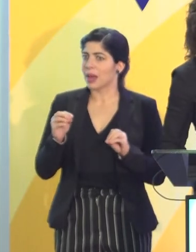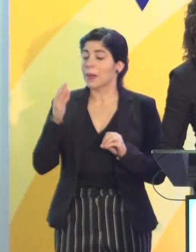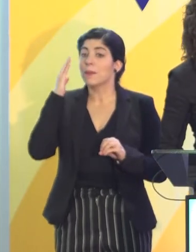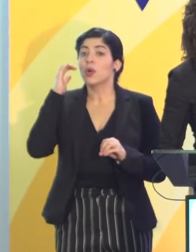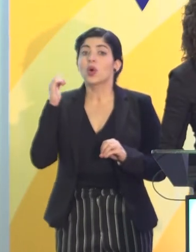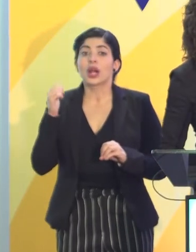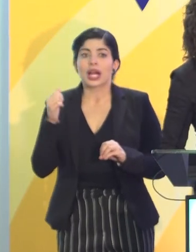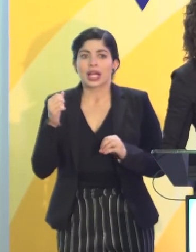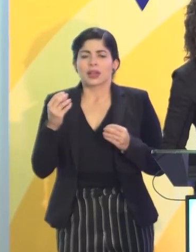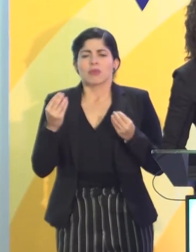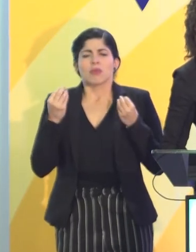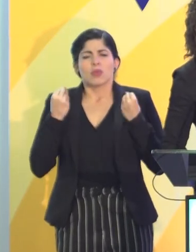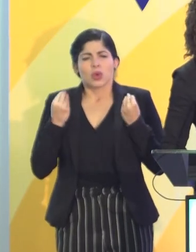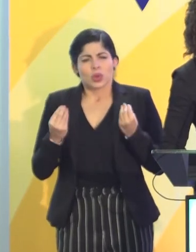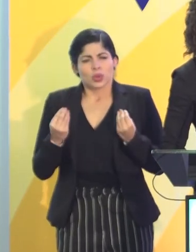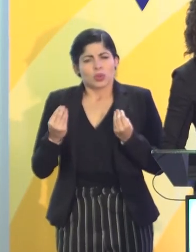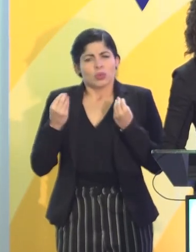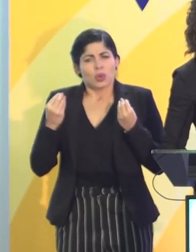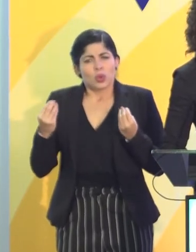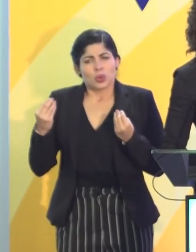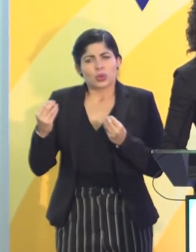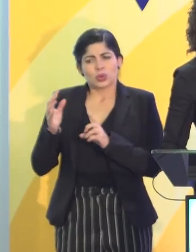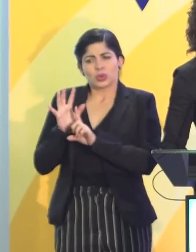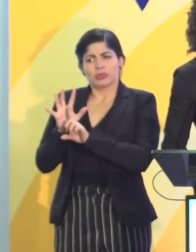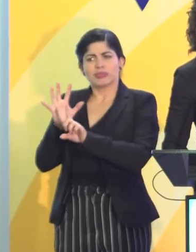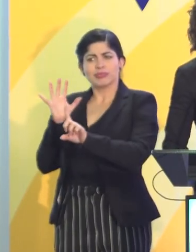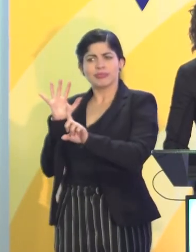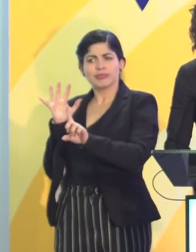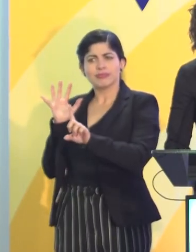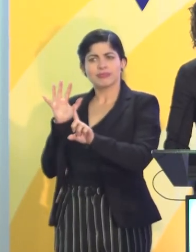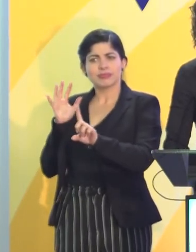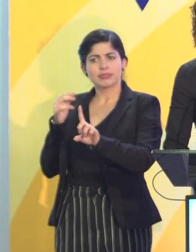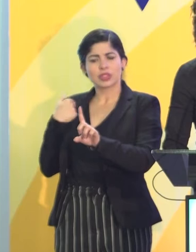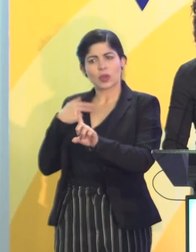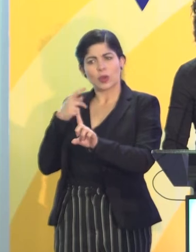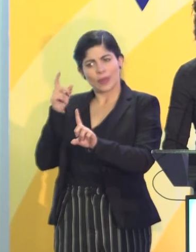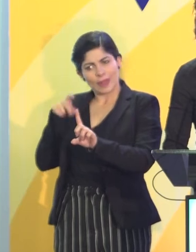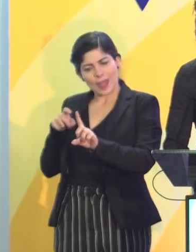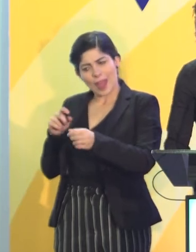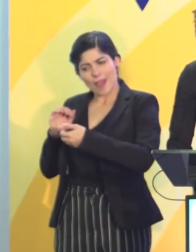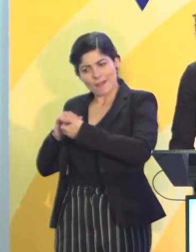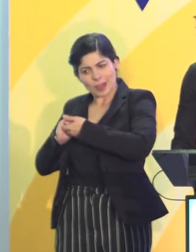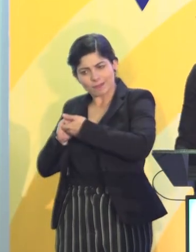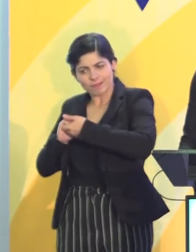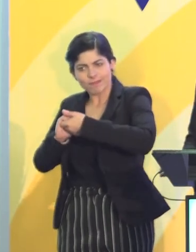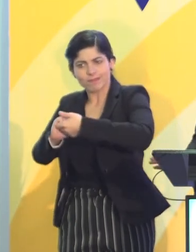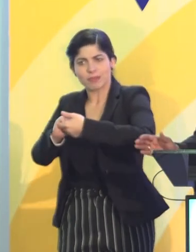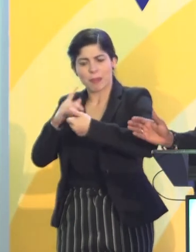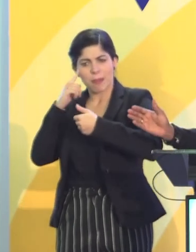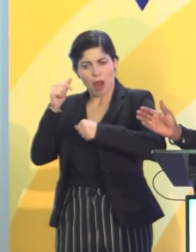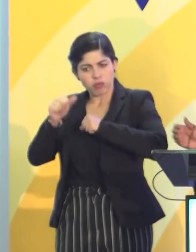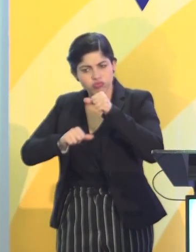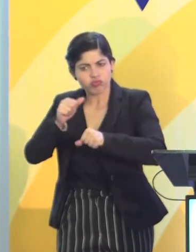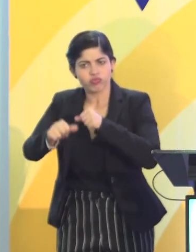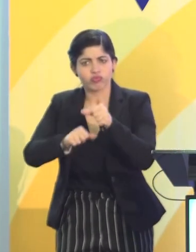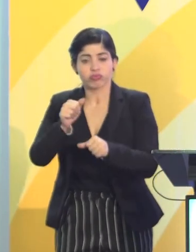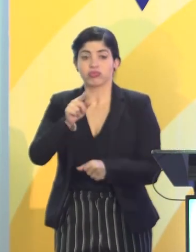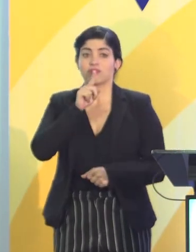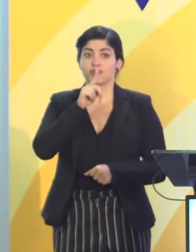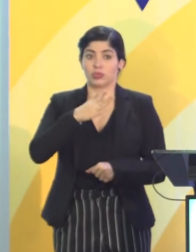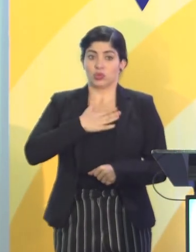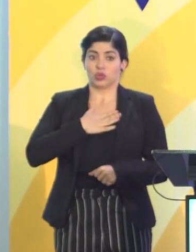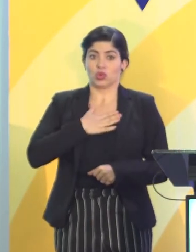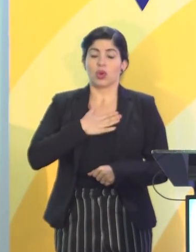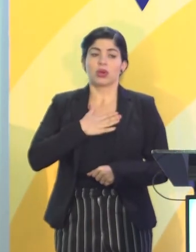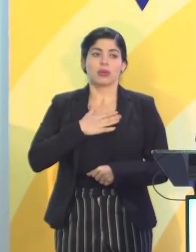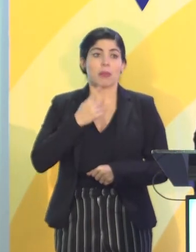son muchos y muchas quienes están atrás y quienes tenemos que darle la mano para que vengan adelante. Yo realmente,